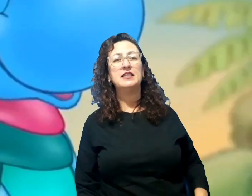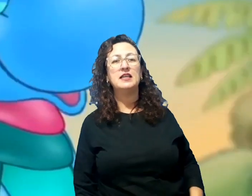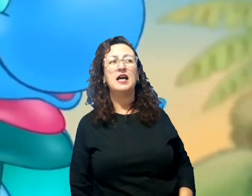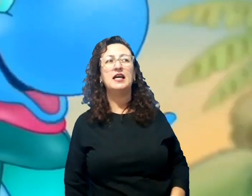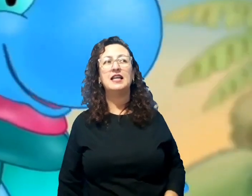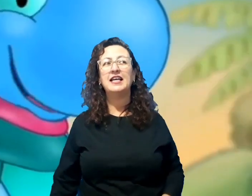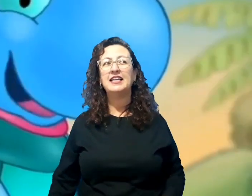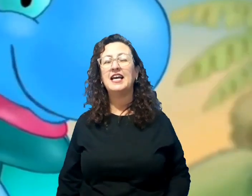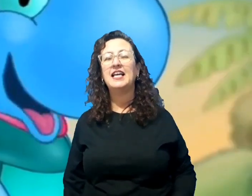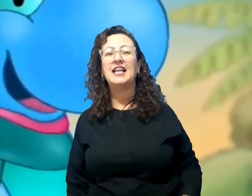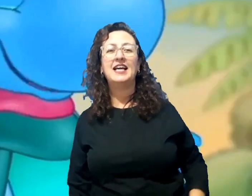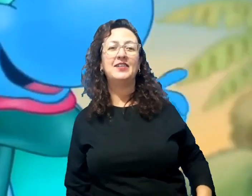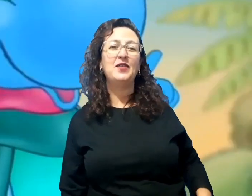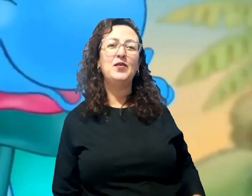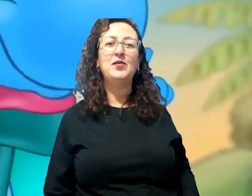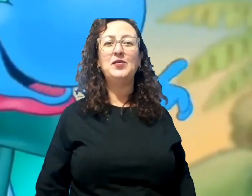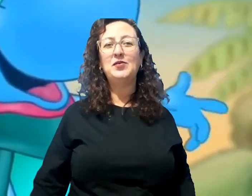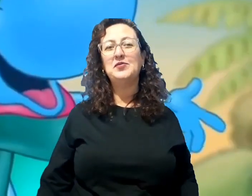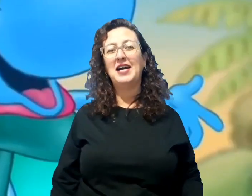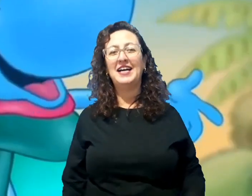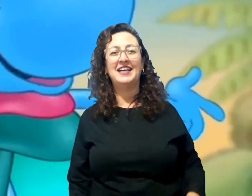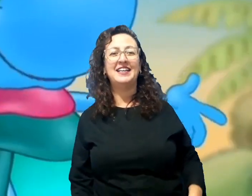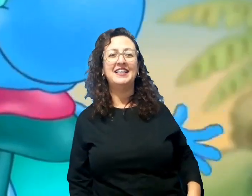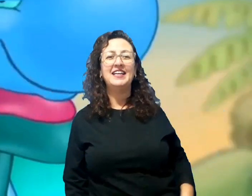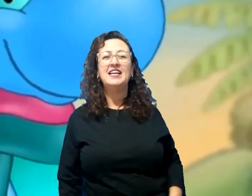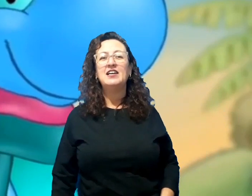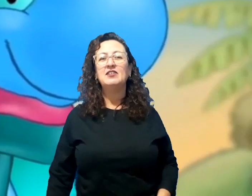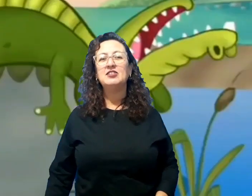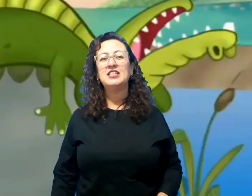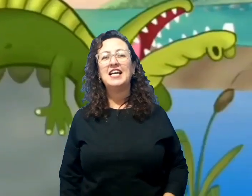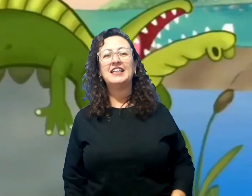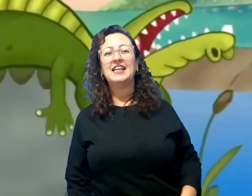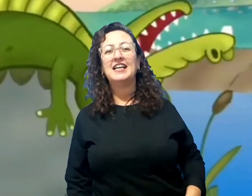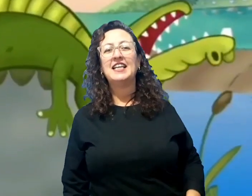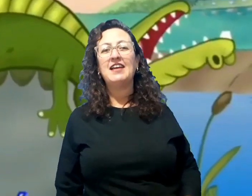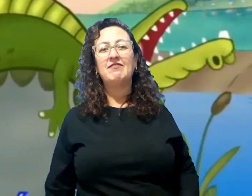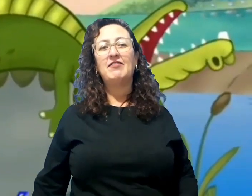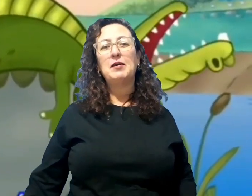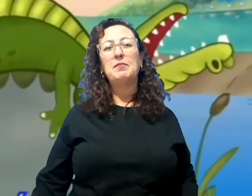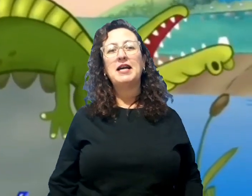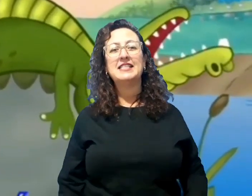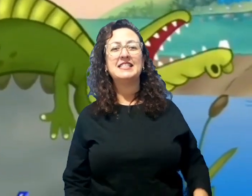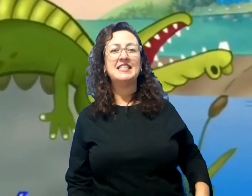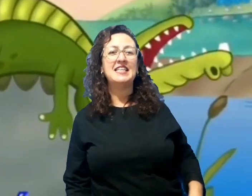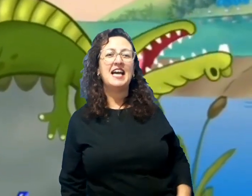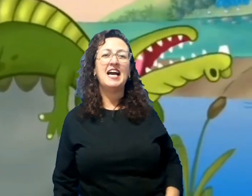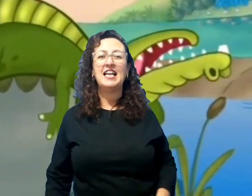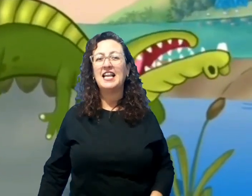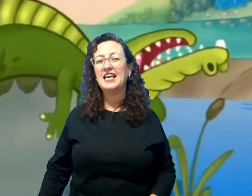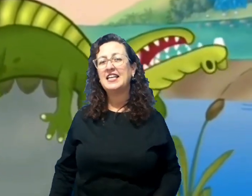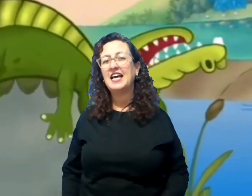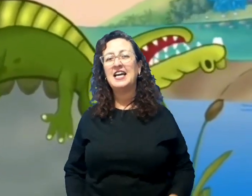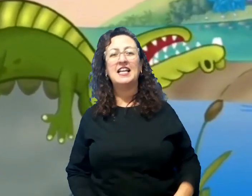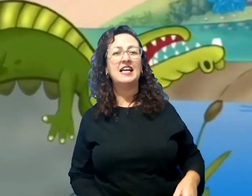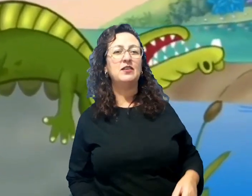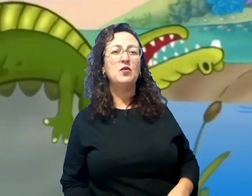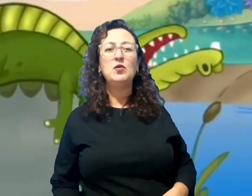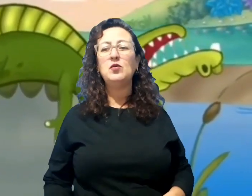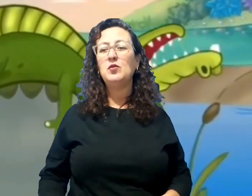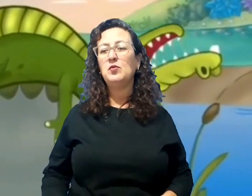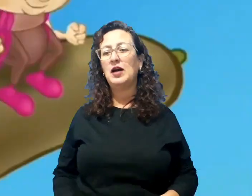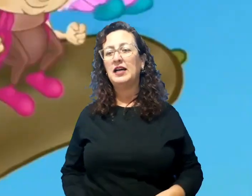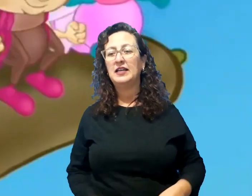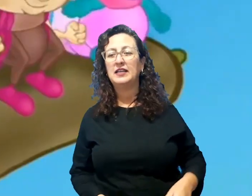foi passear lá na lagoa. O jacaré foi passear lá